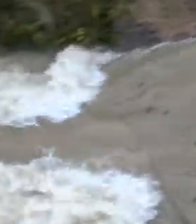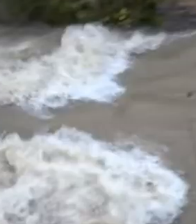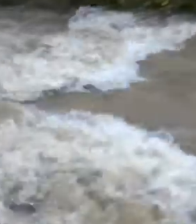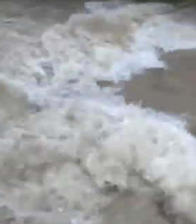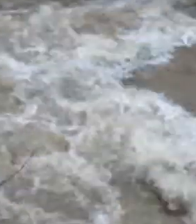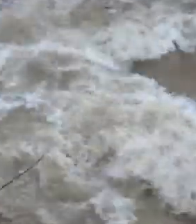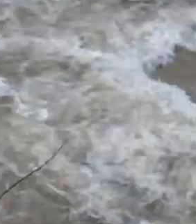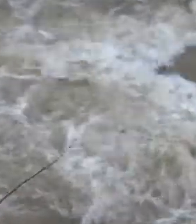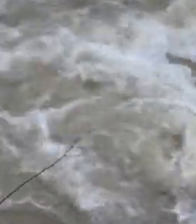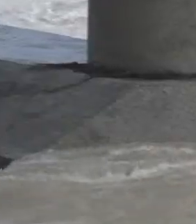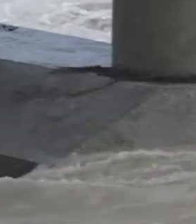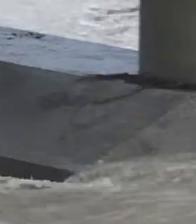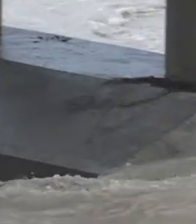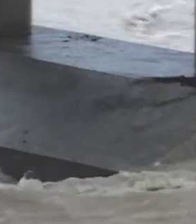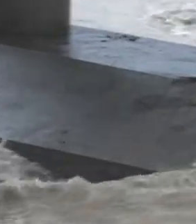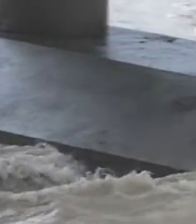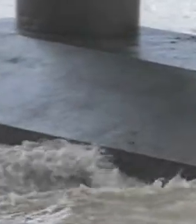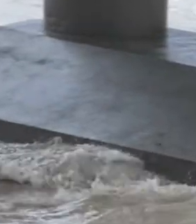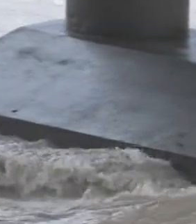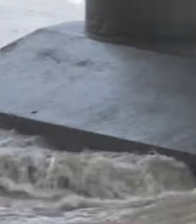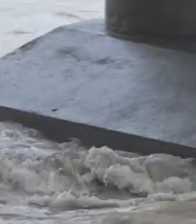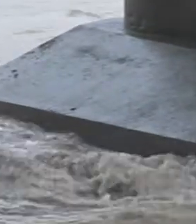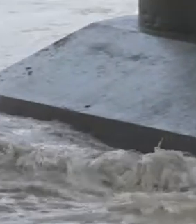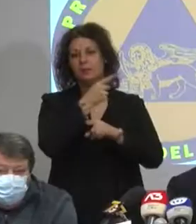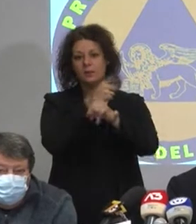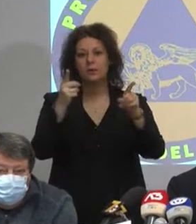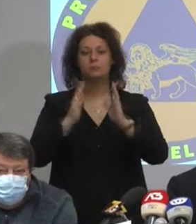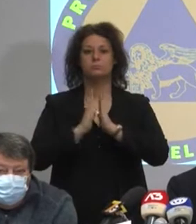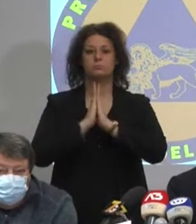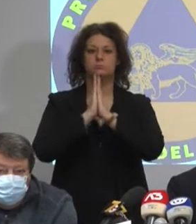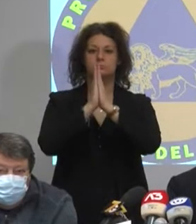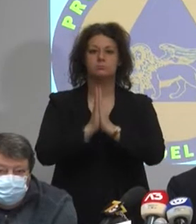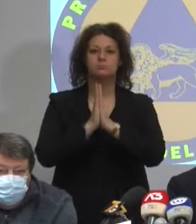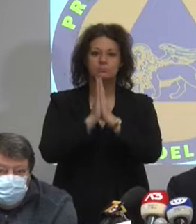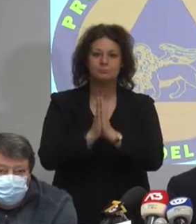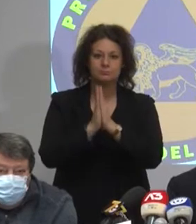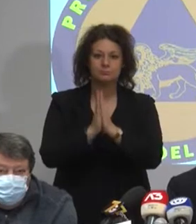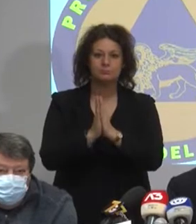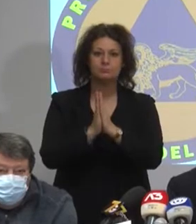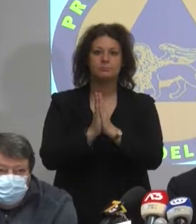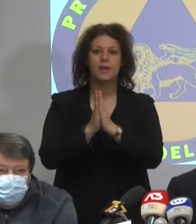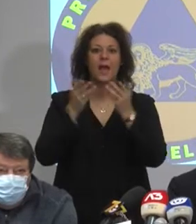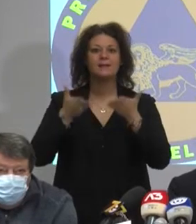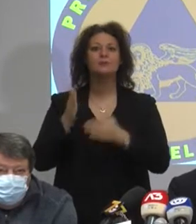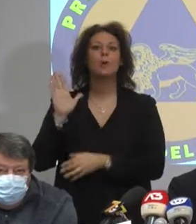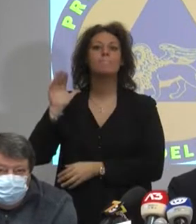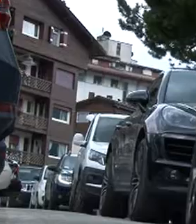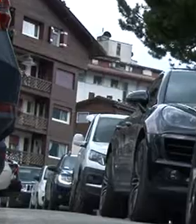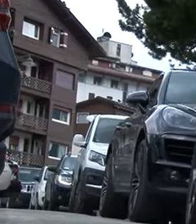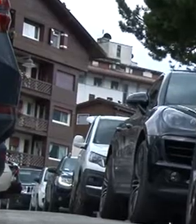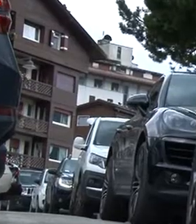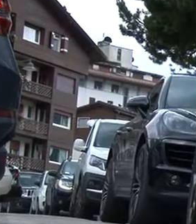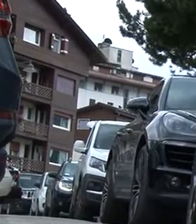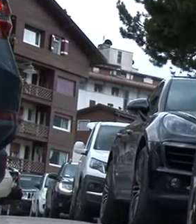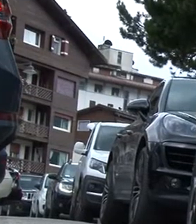montagna nel pieno dell'allerta meteo. E un appello lo devo fare sul fatto della movimentazione in montagna, state fermi, state casa.